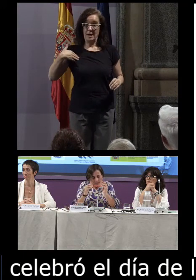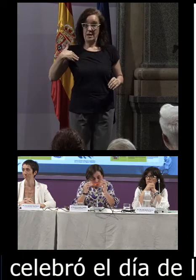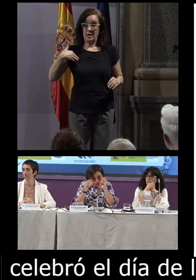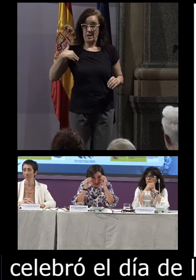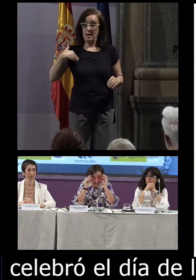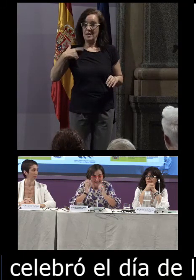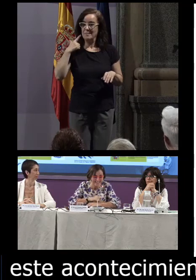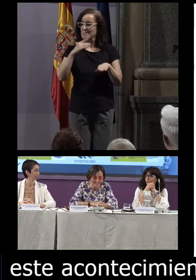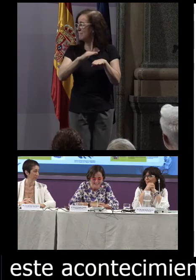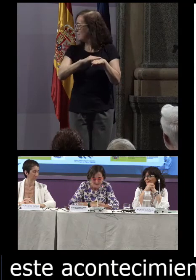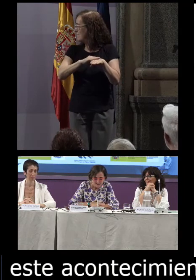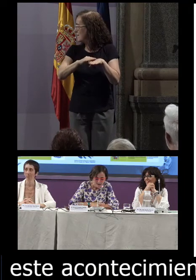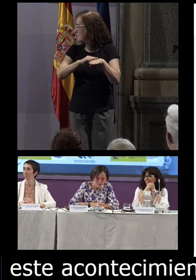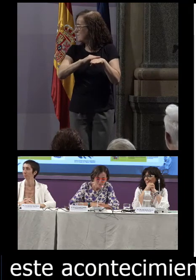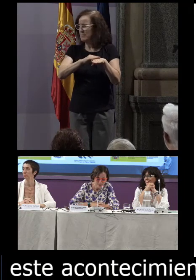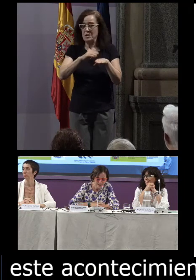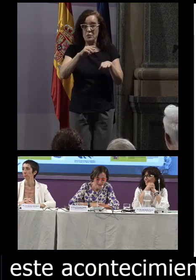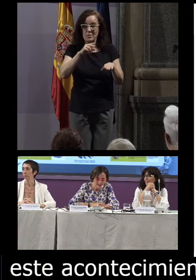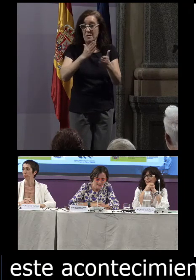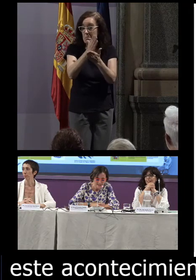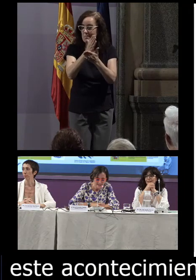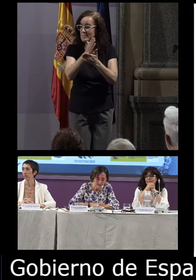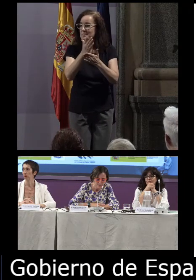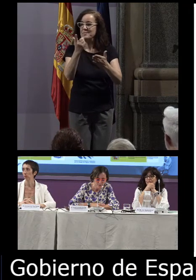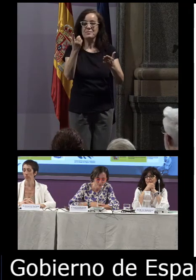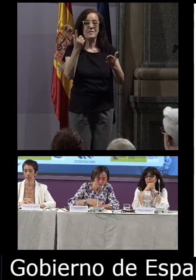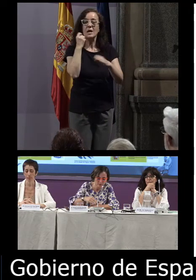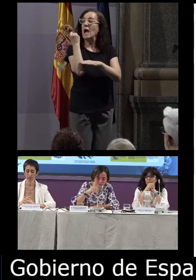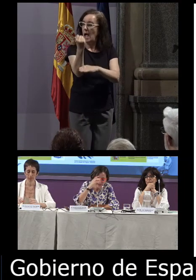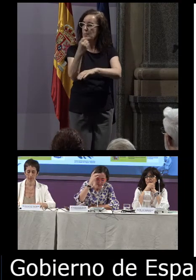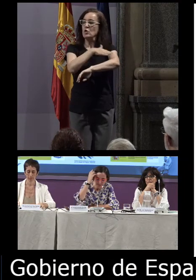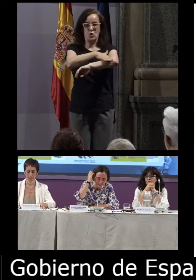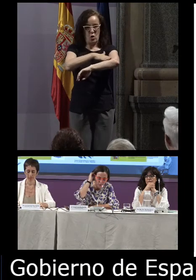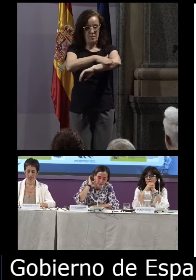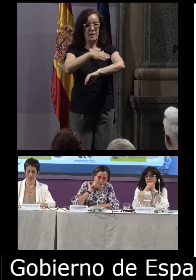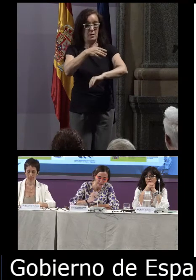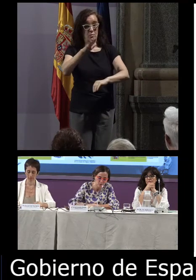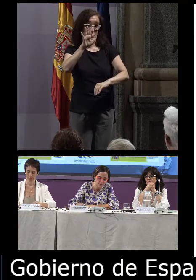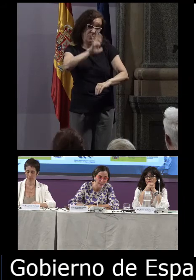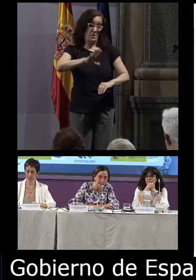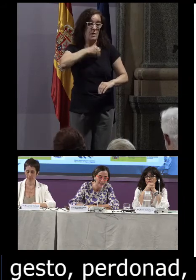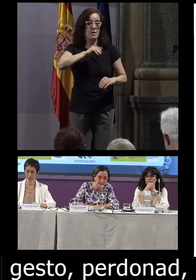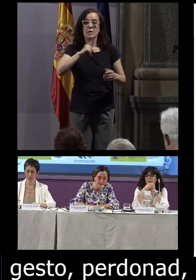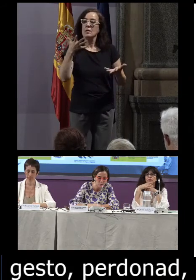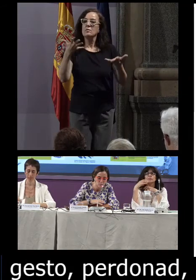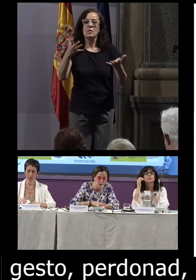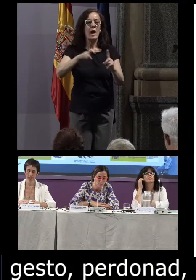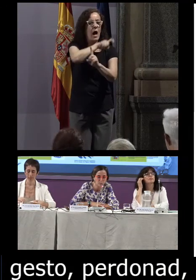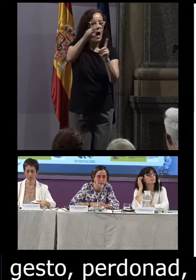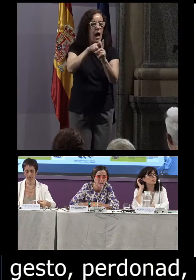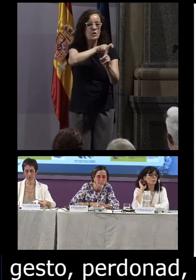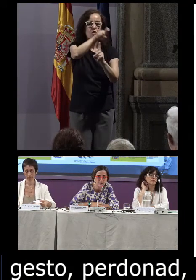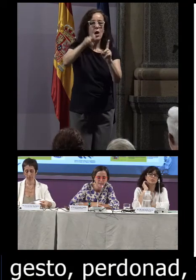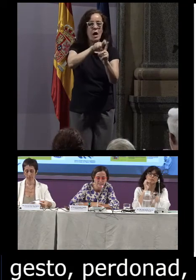brindar cada año una